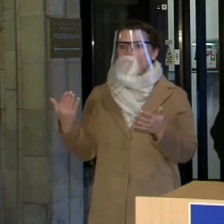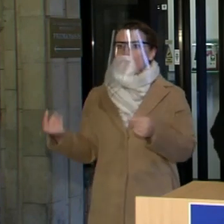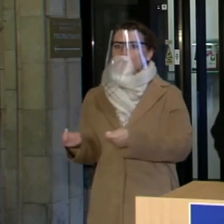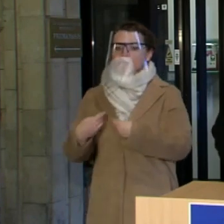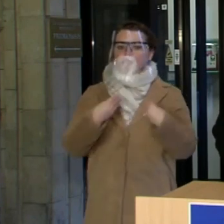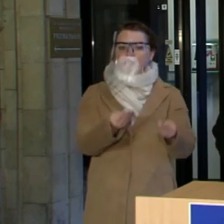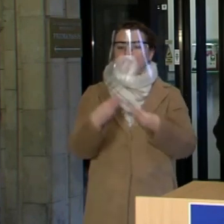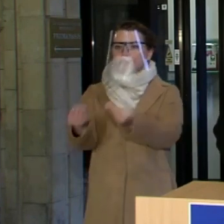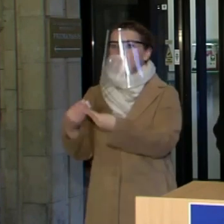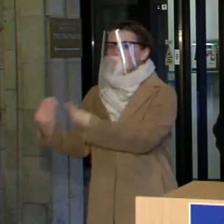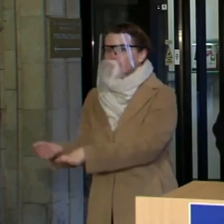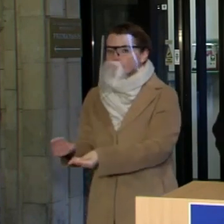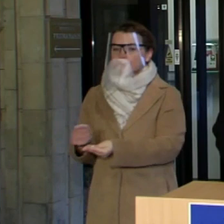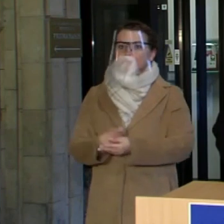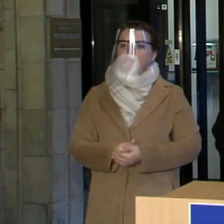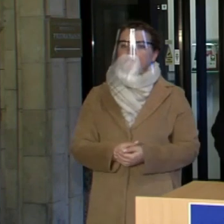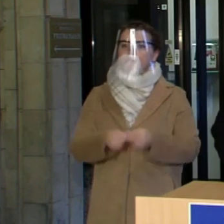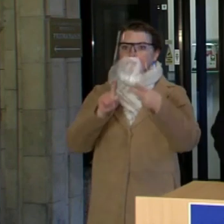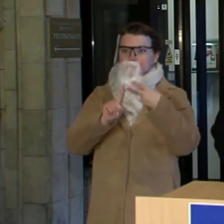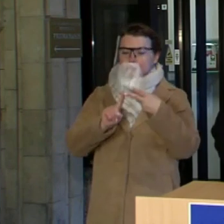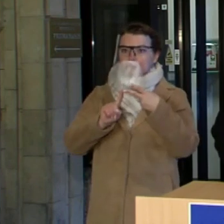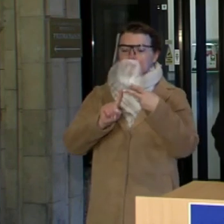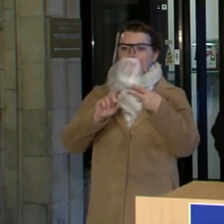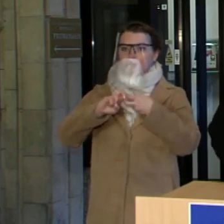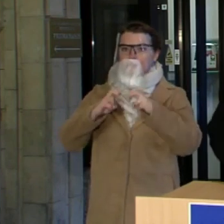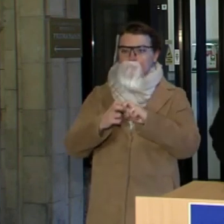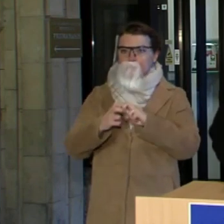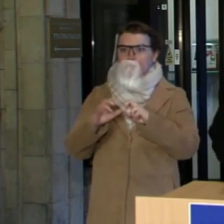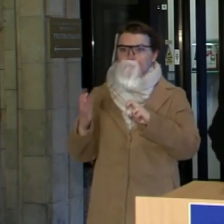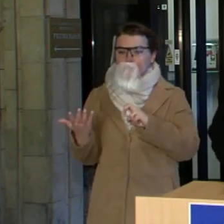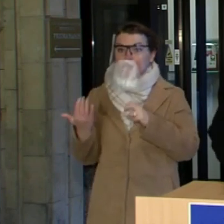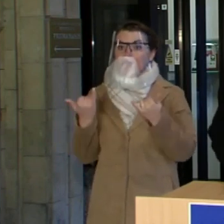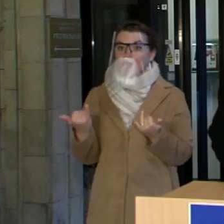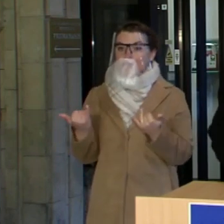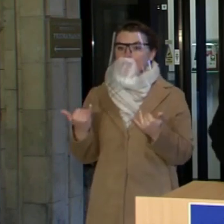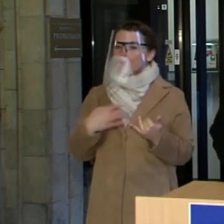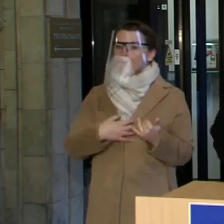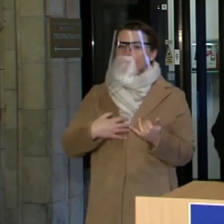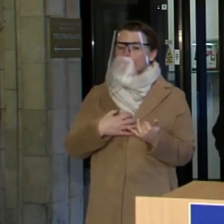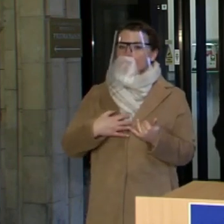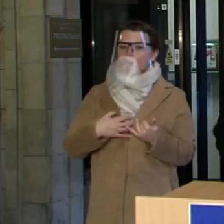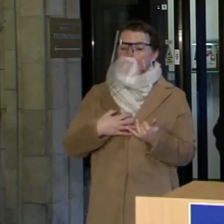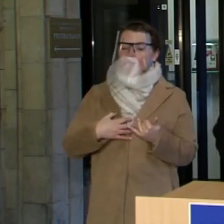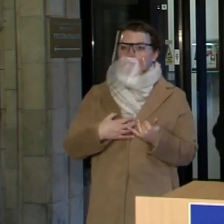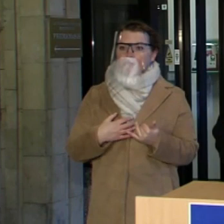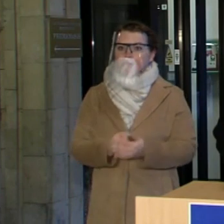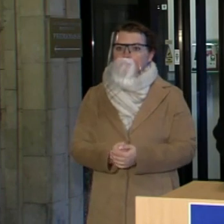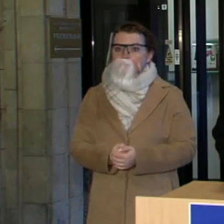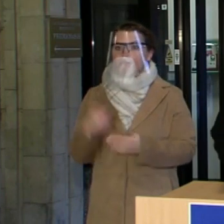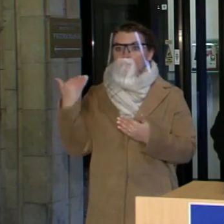konkrečias gydymo įstaigas. Antra, ko gero, dar šiuo metu opesnė problema yra